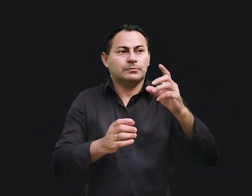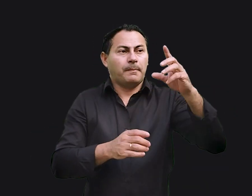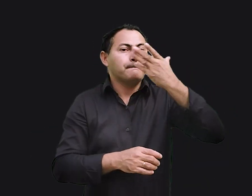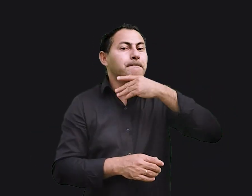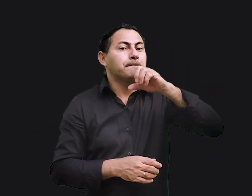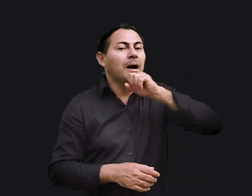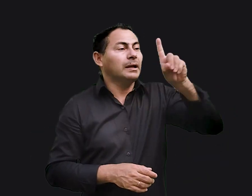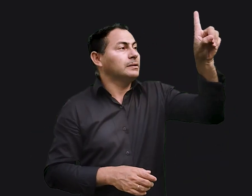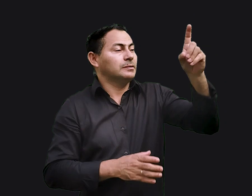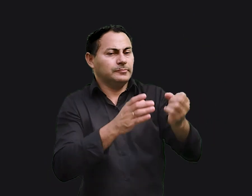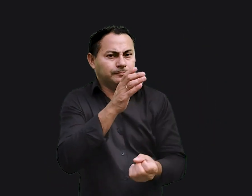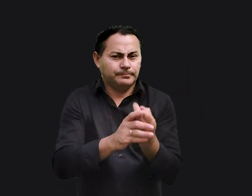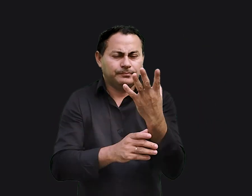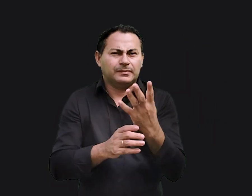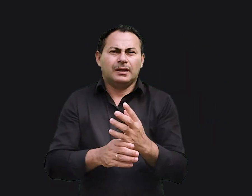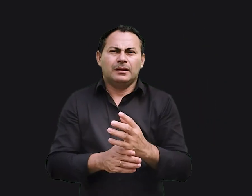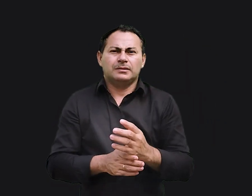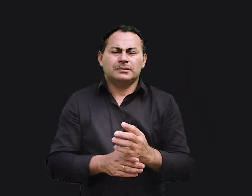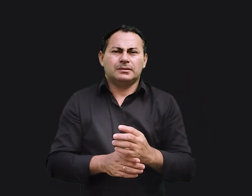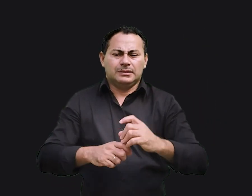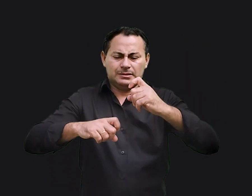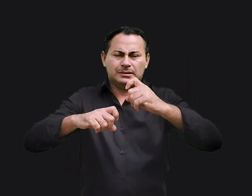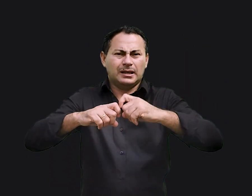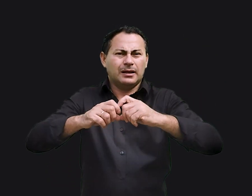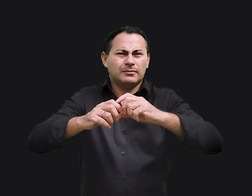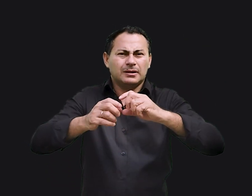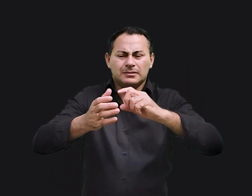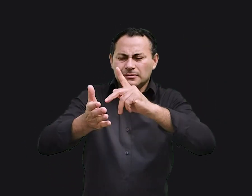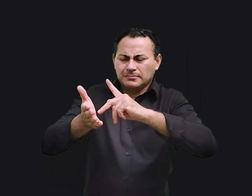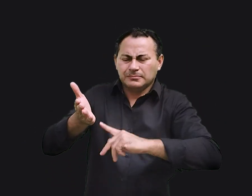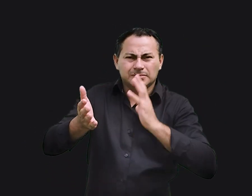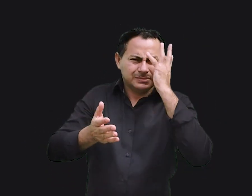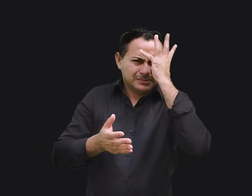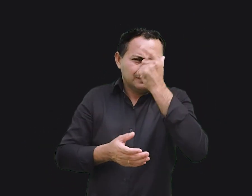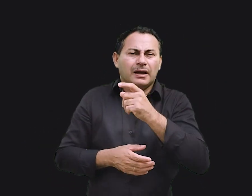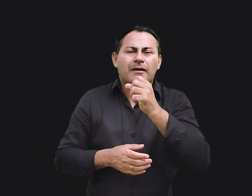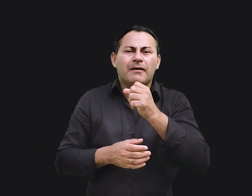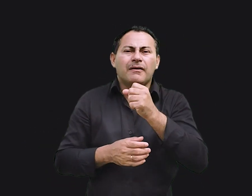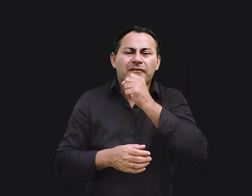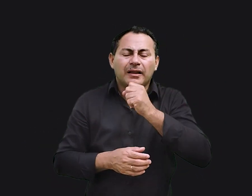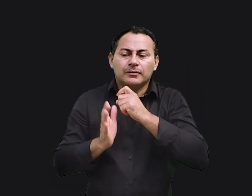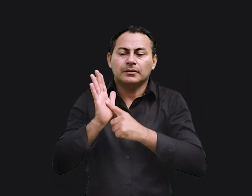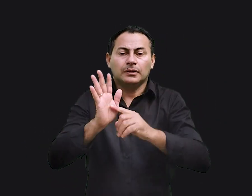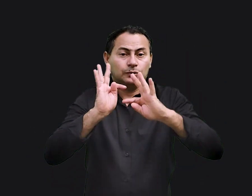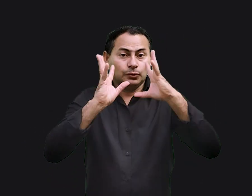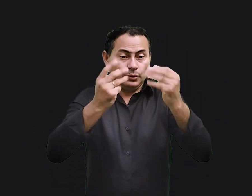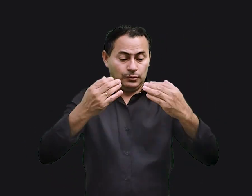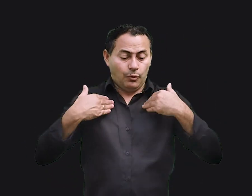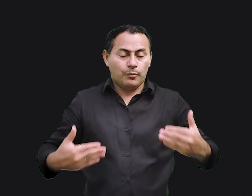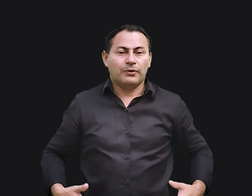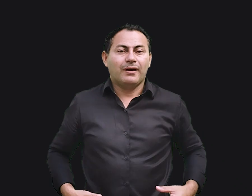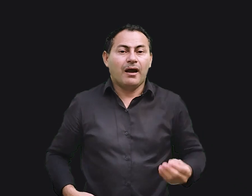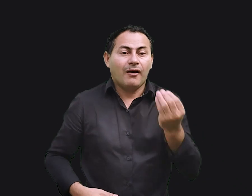Criador. Segue-se uma linda poesia inspirada que descreve a velhice quando todo o corpo enfraquece.